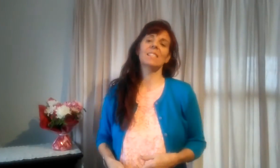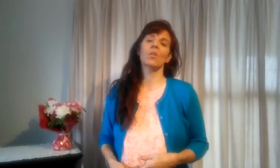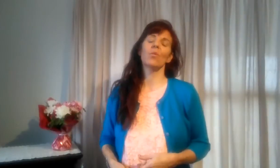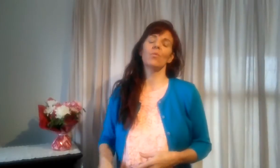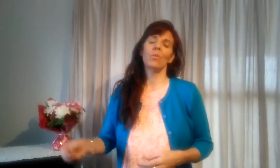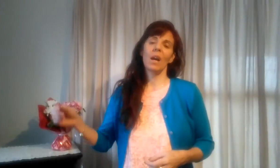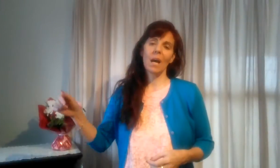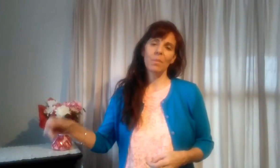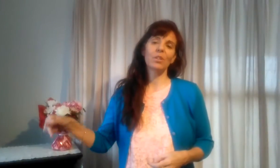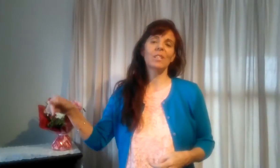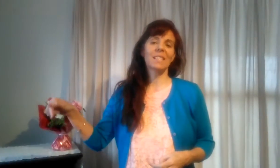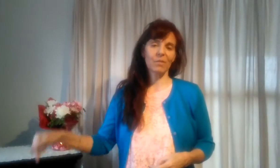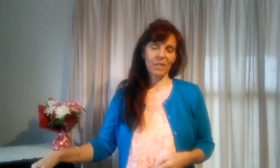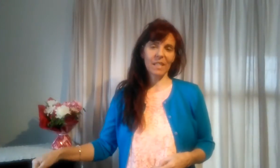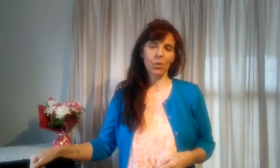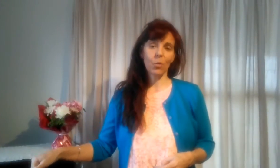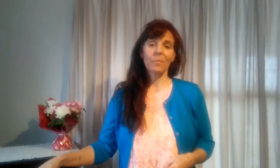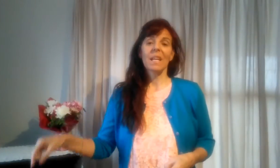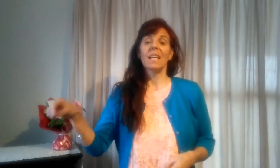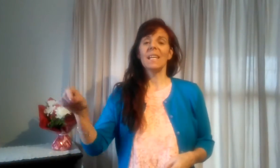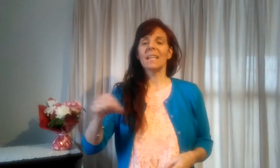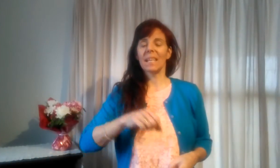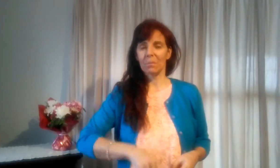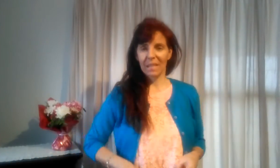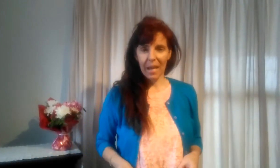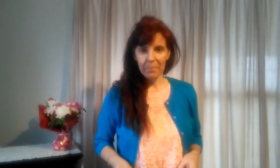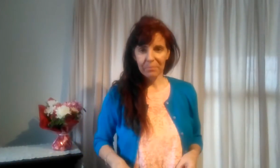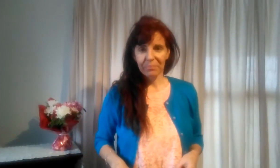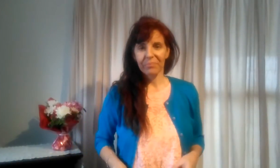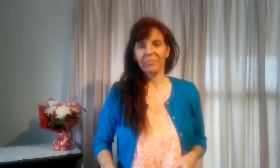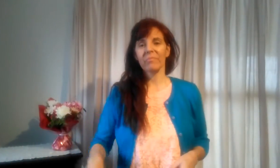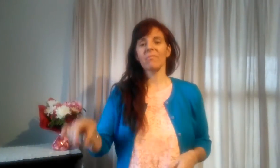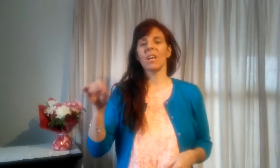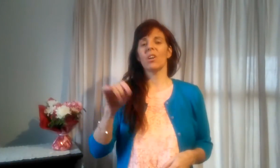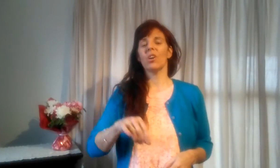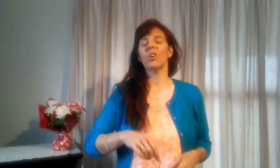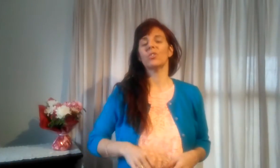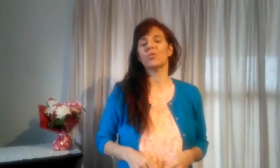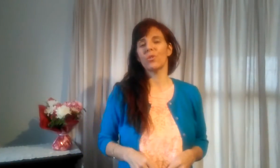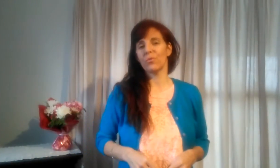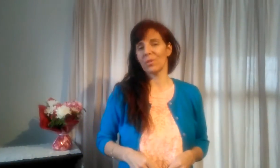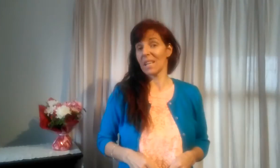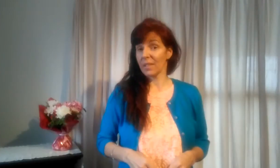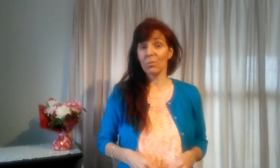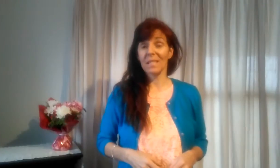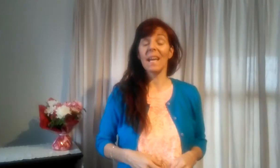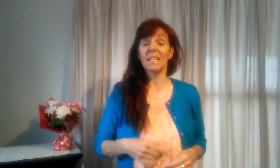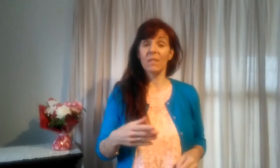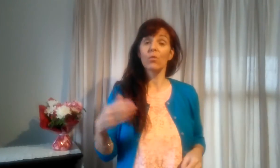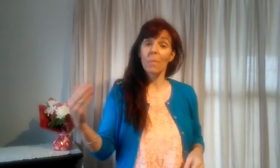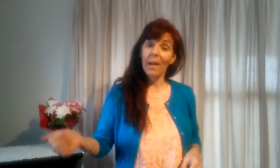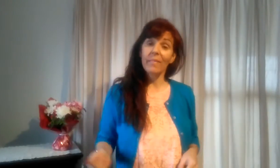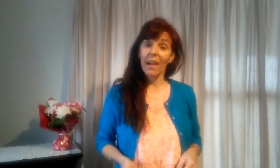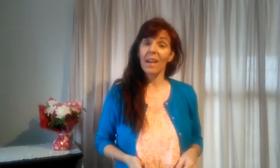sont en bas de cette vidéo. en terminant, je vous invite aussi à laisser vos commentaires